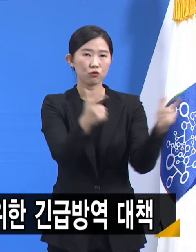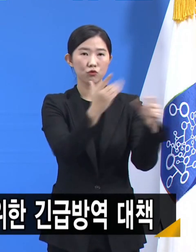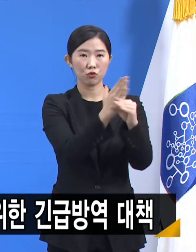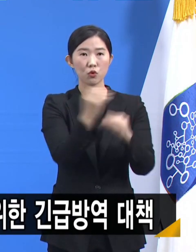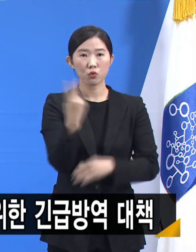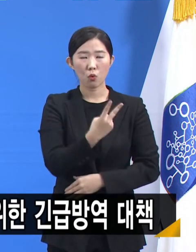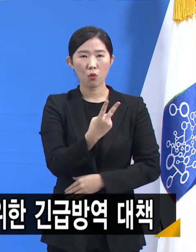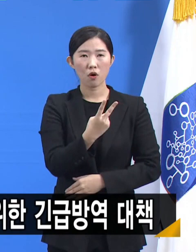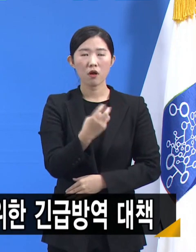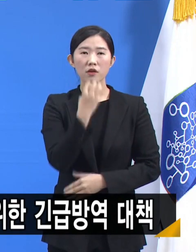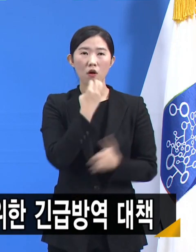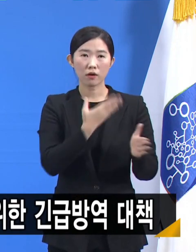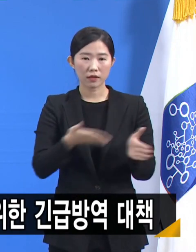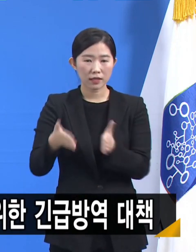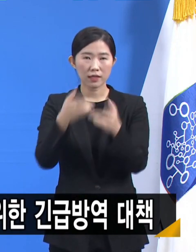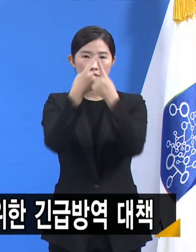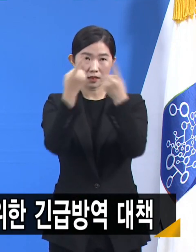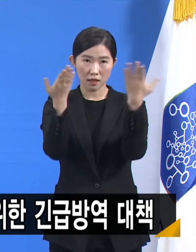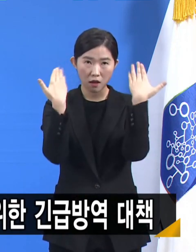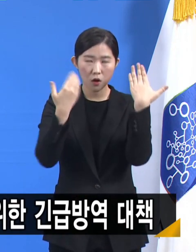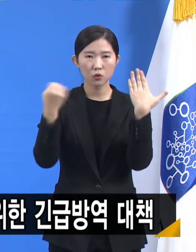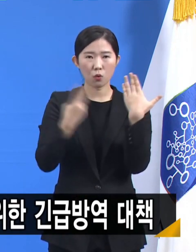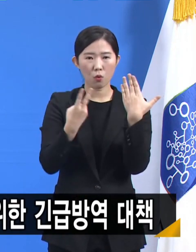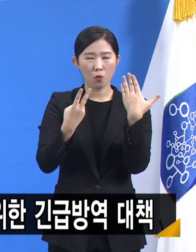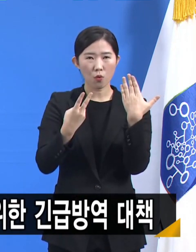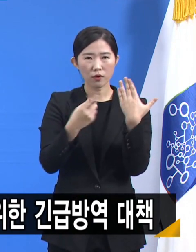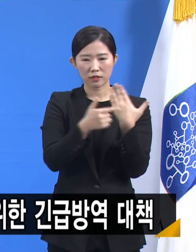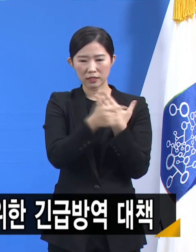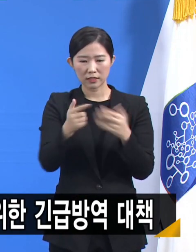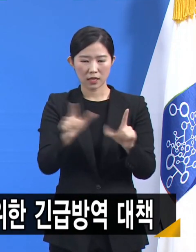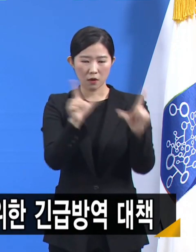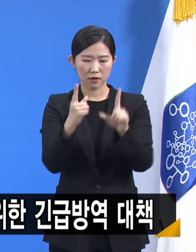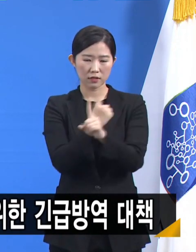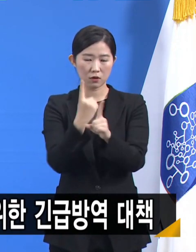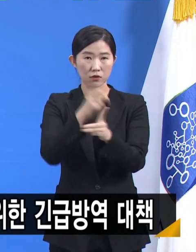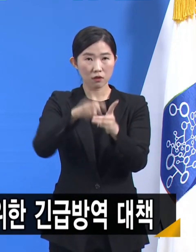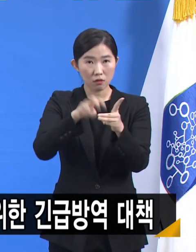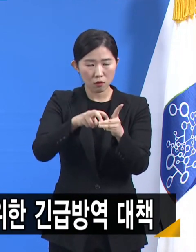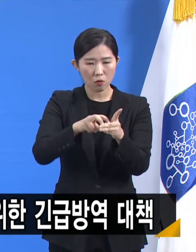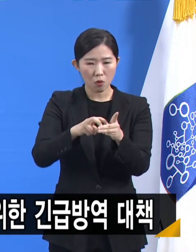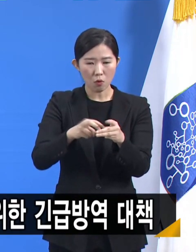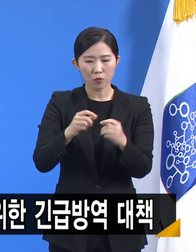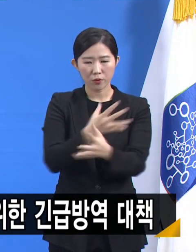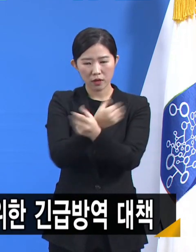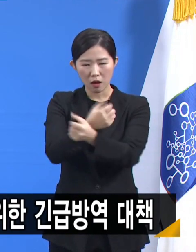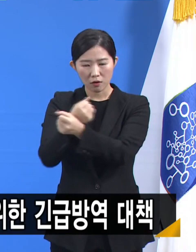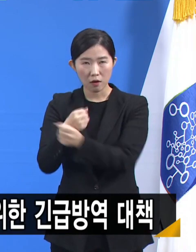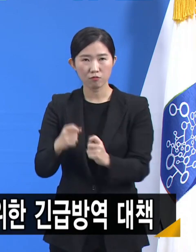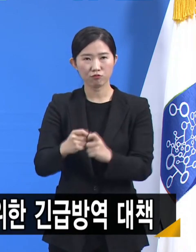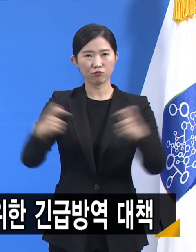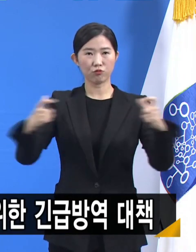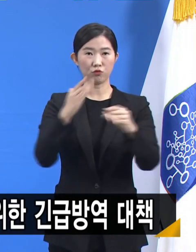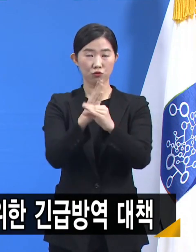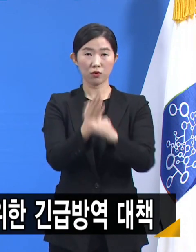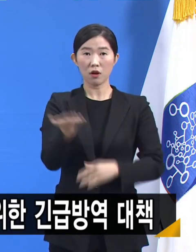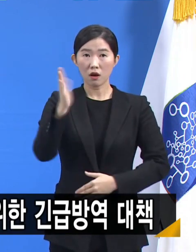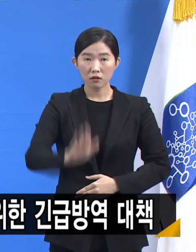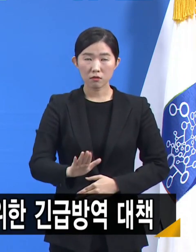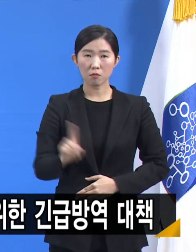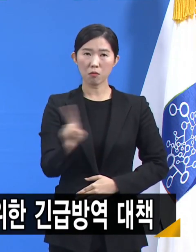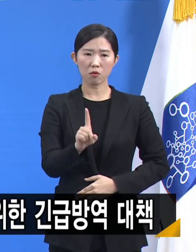대형시설 역시 차근차근 확보해 나가고 있습니다. 문제는 의료인력 수급이